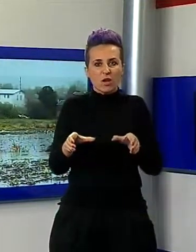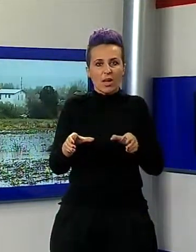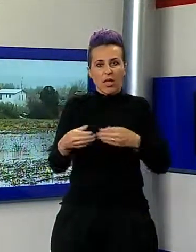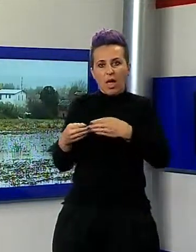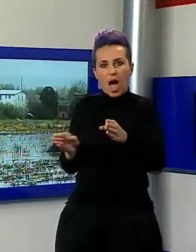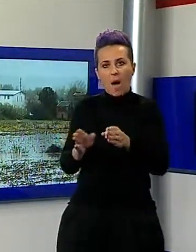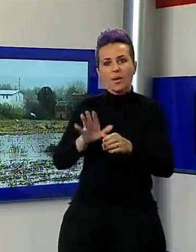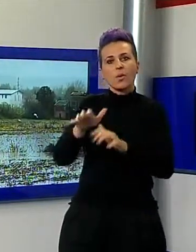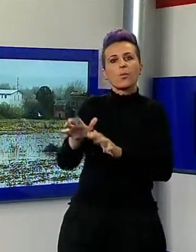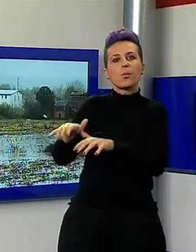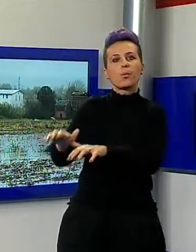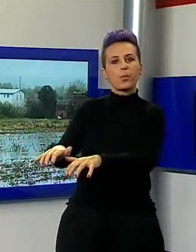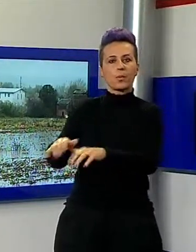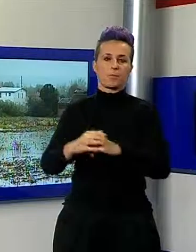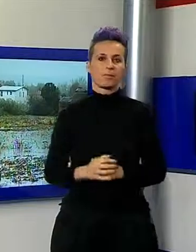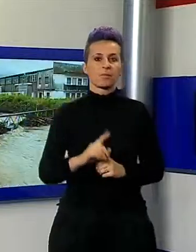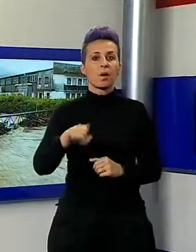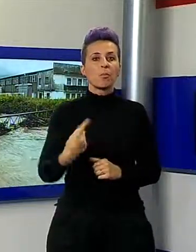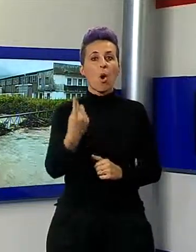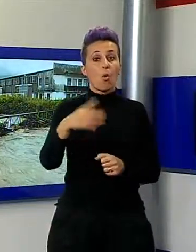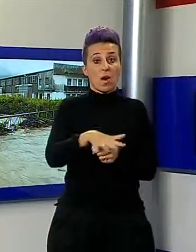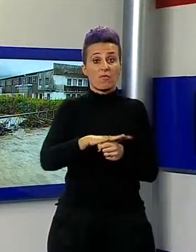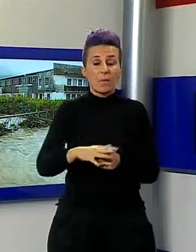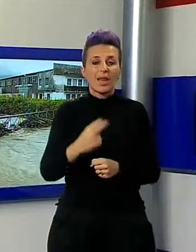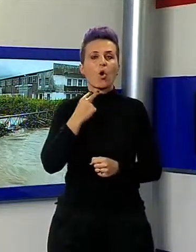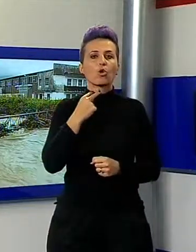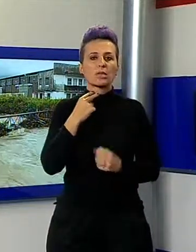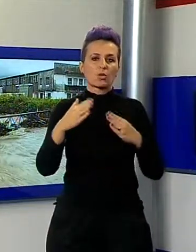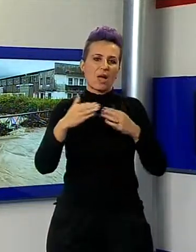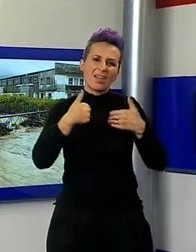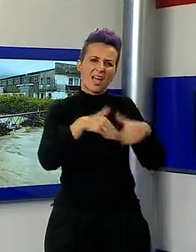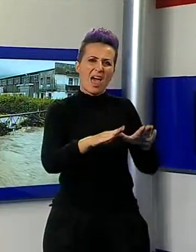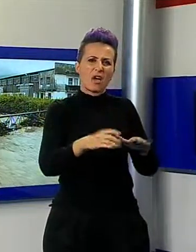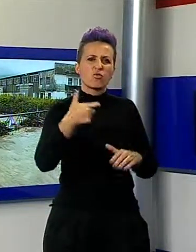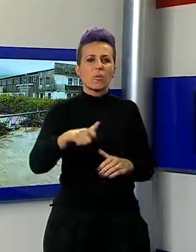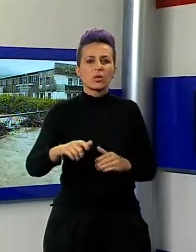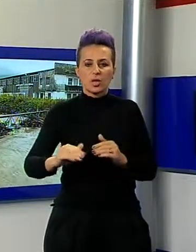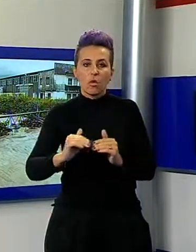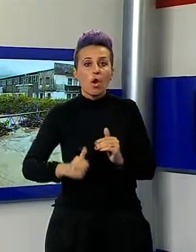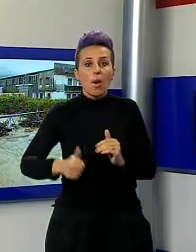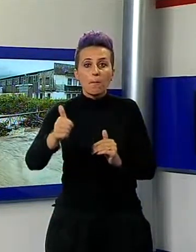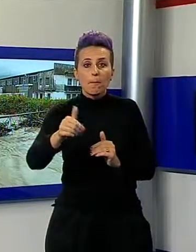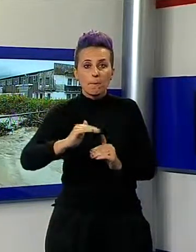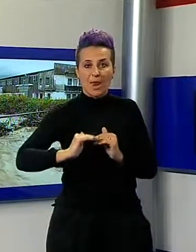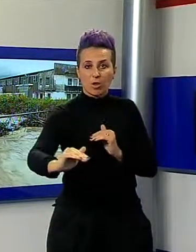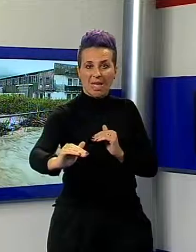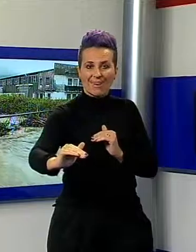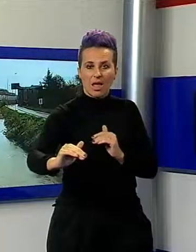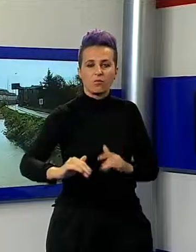è stata allontanata una famiglia per l'allagamento del piano terra. Sorvegliato e speciale anche il Fossa Nuova, che per tutta la notte